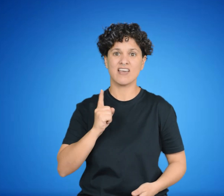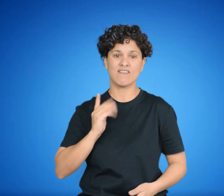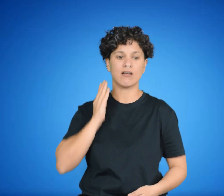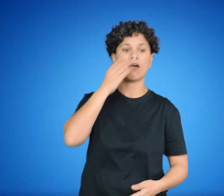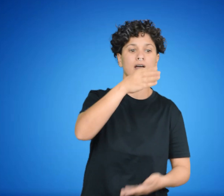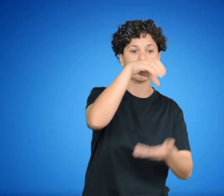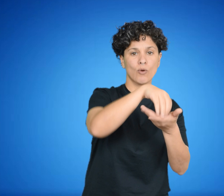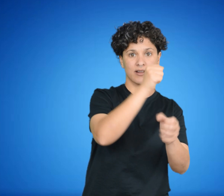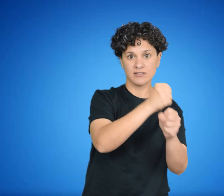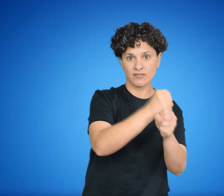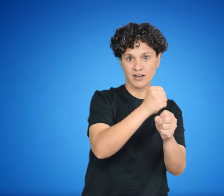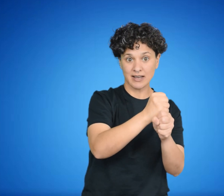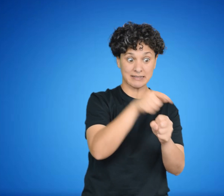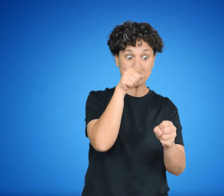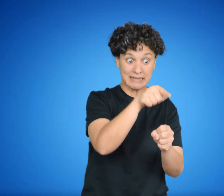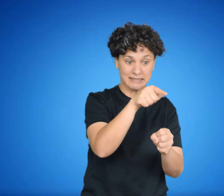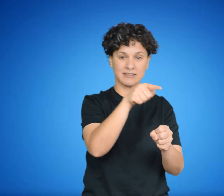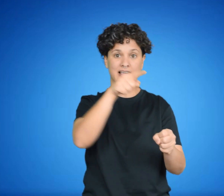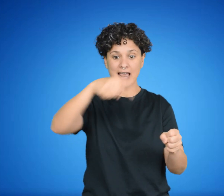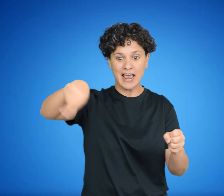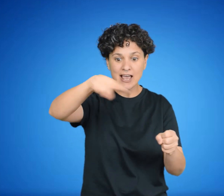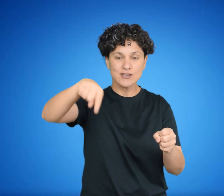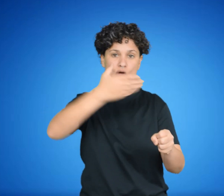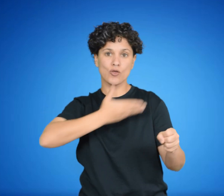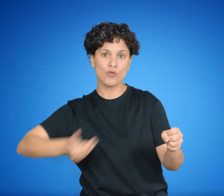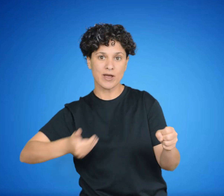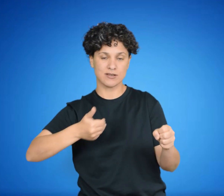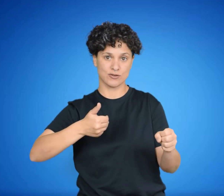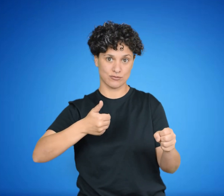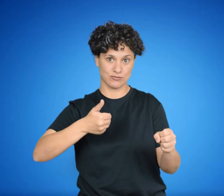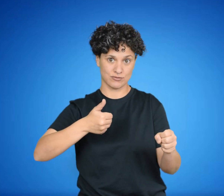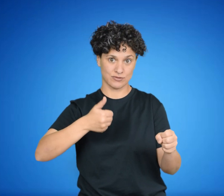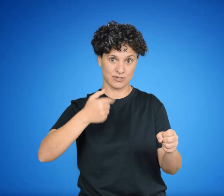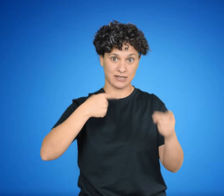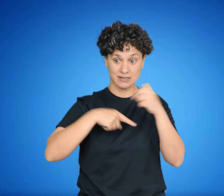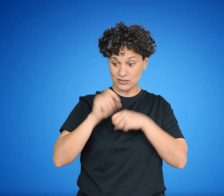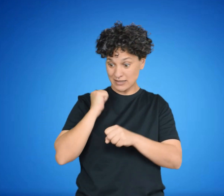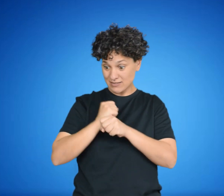necesita, entre los cuales están los mismos que ella produjo mediante su esfuerzo.